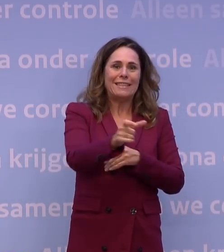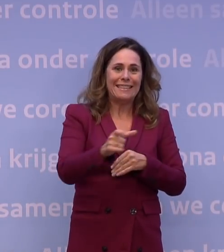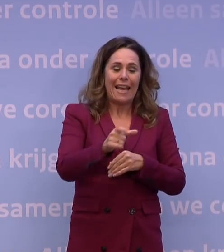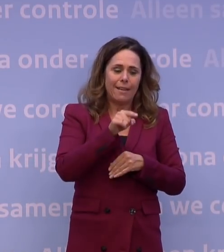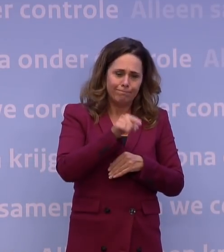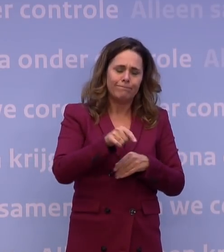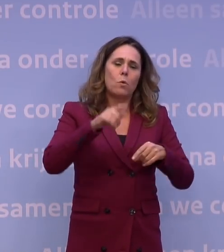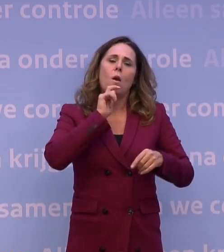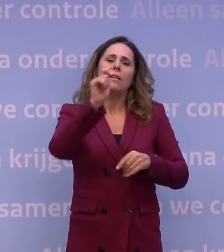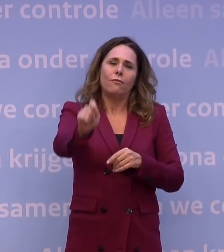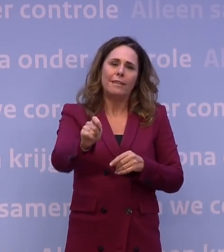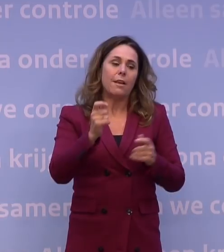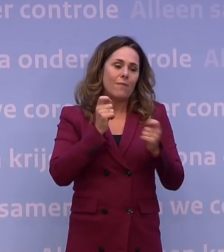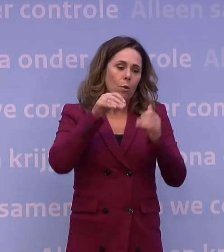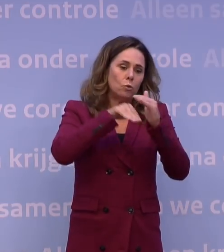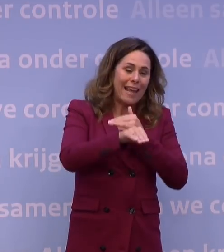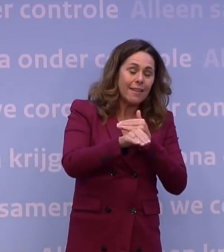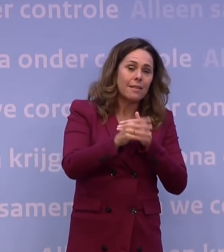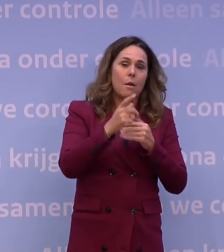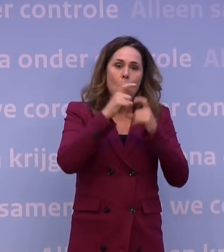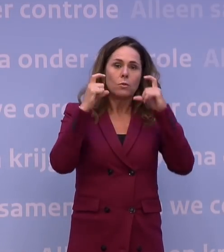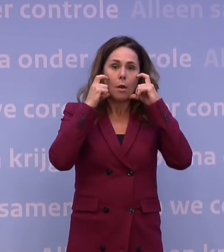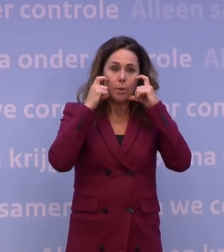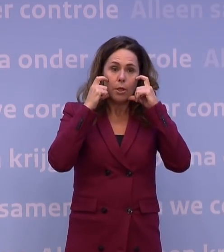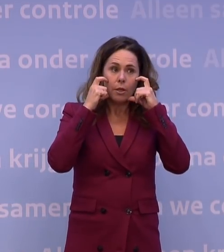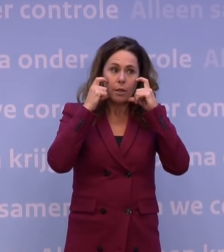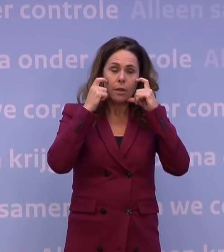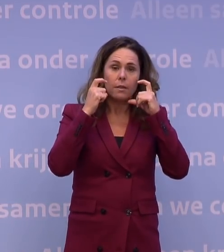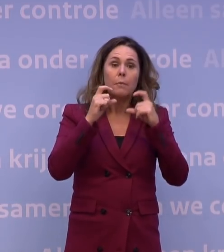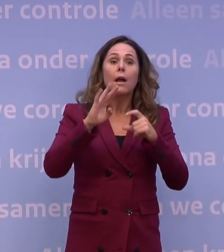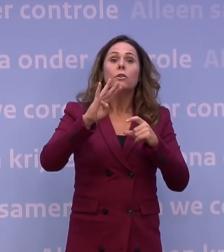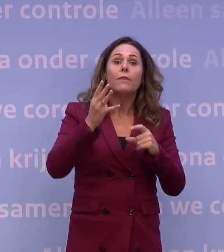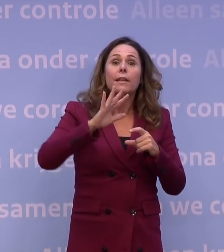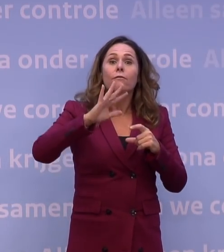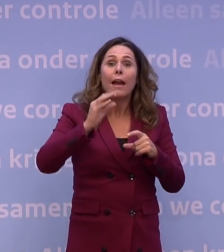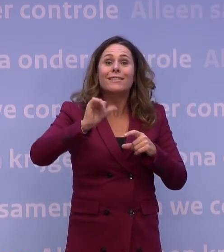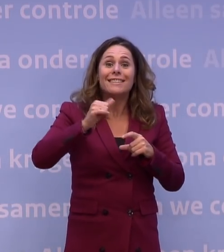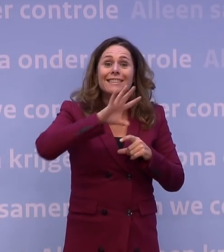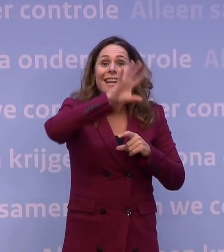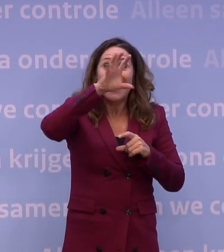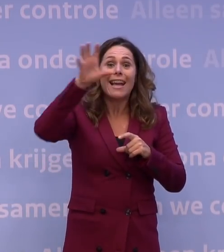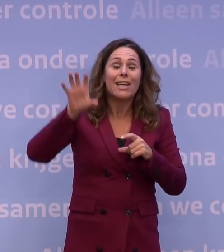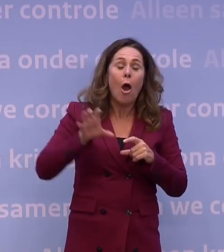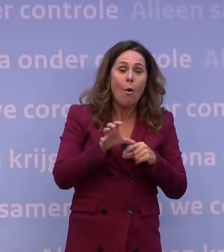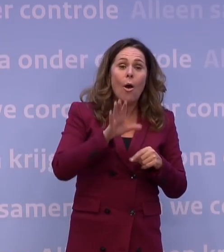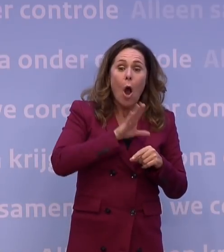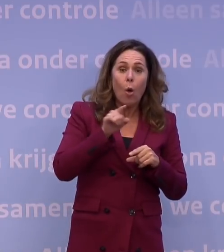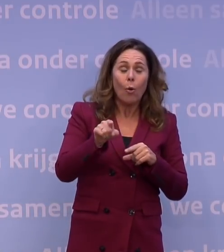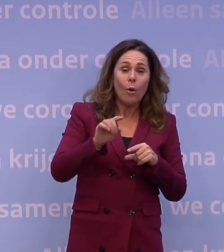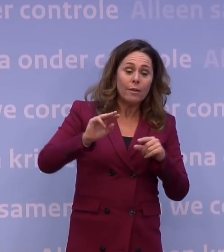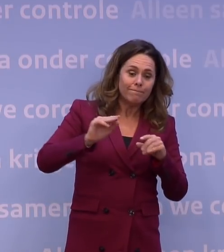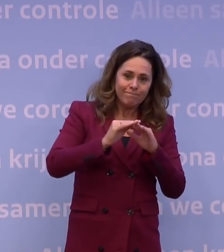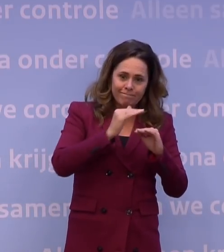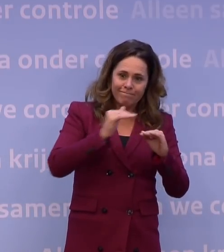daar het advies moeten geven om in de winkels een mondkapje te dragen. En als een volgende, een vierde of een vijfde of een zesde regio ook naar dat derde